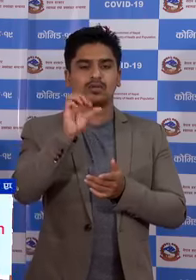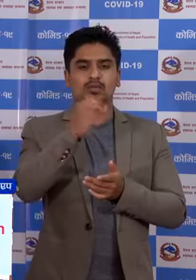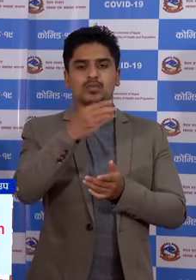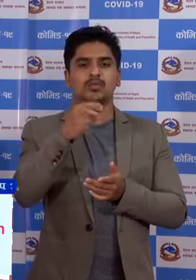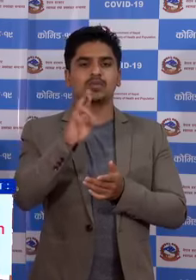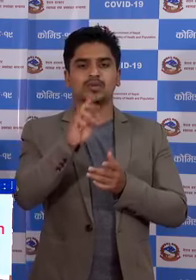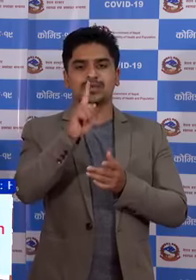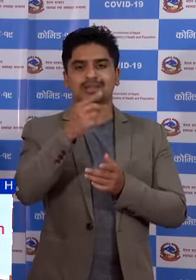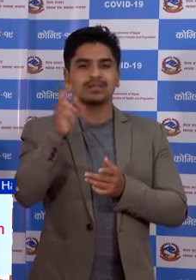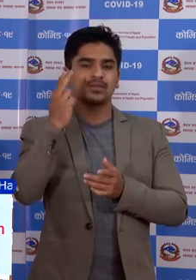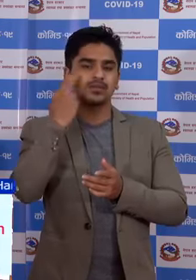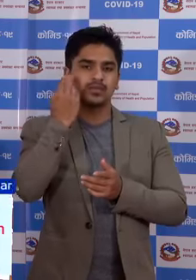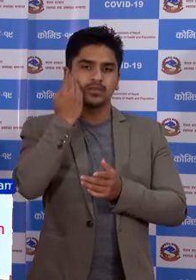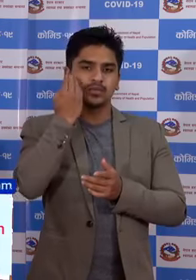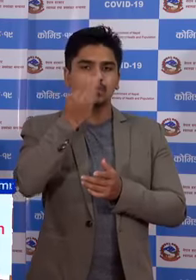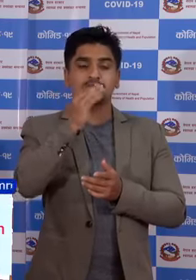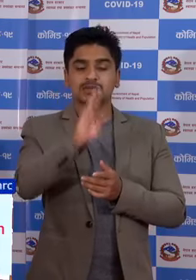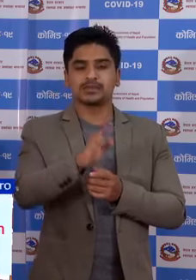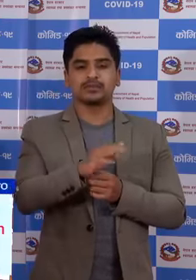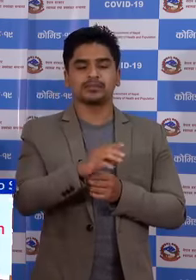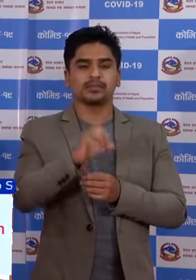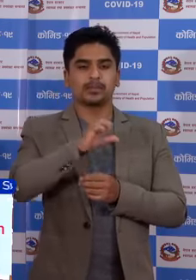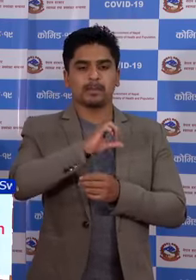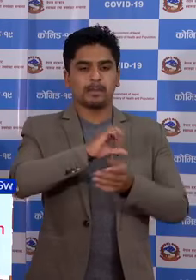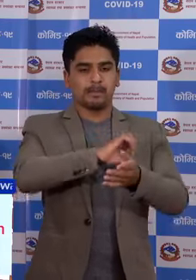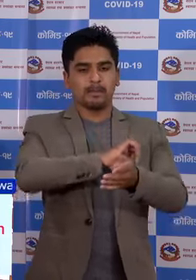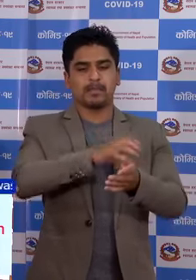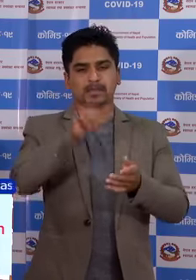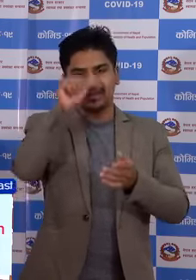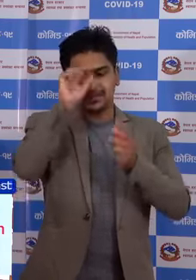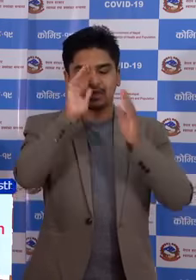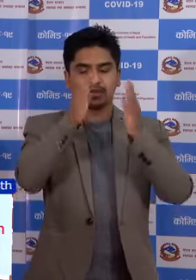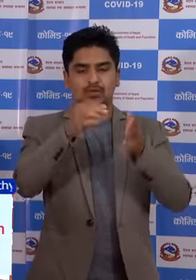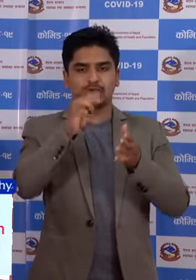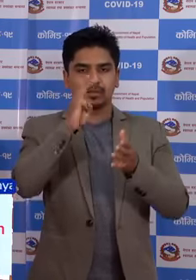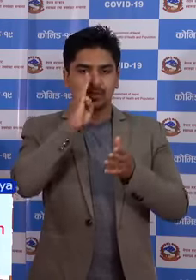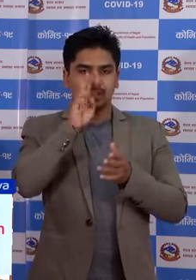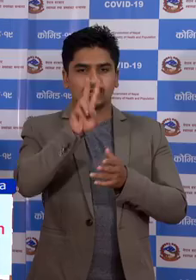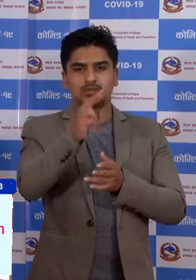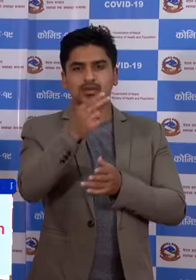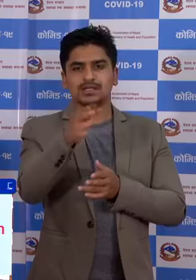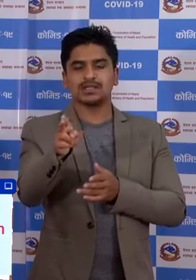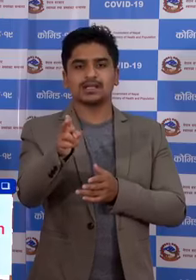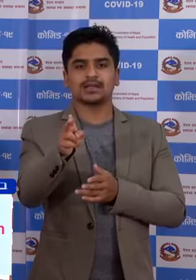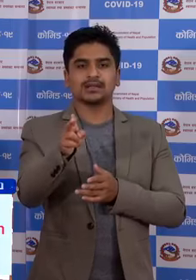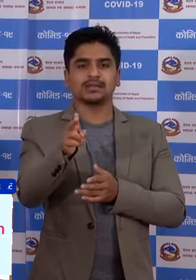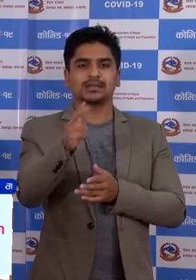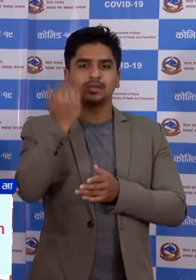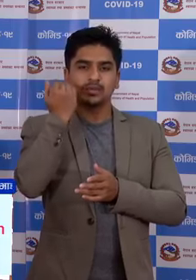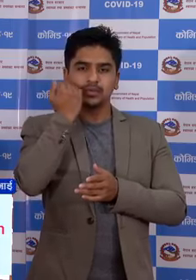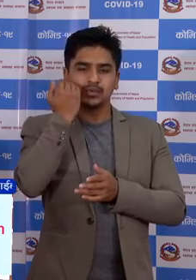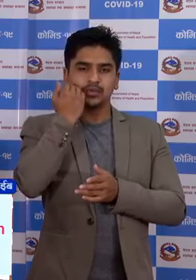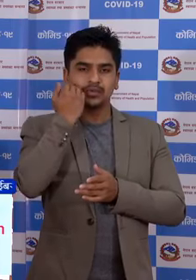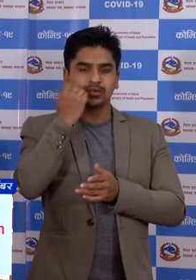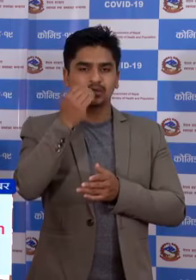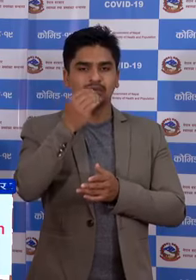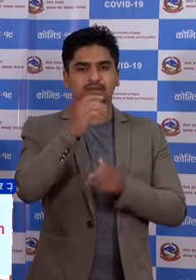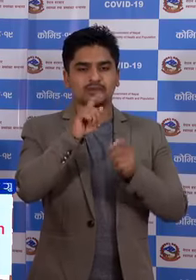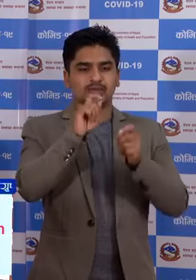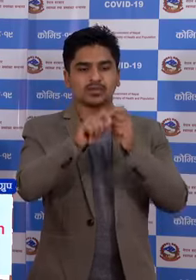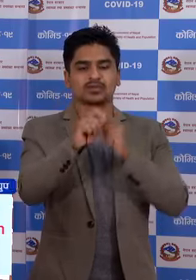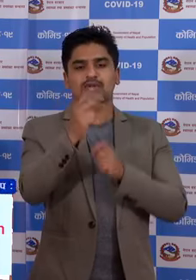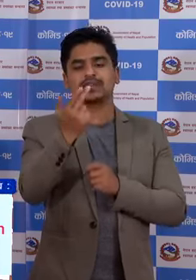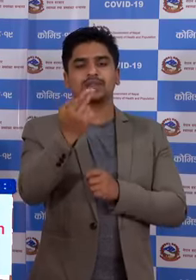तेसे गरी प्राधेशिक जनस्वाथ्य पर्युक्साला जनुपूर मा दुई जना पूरुस सरलाई को